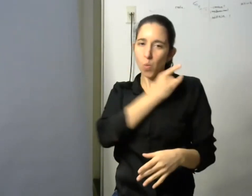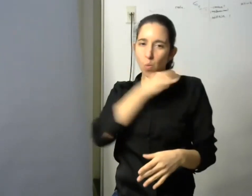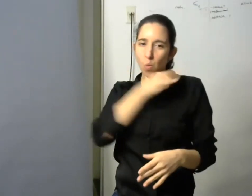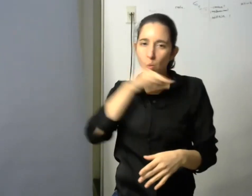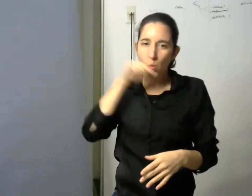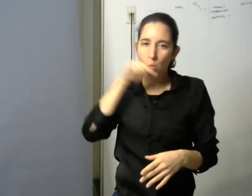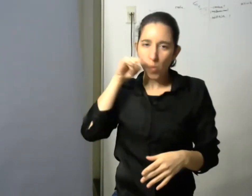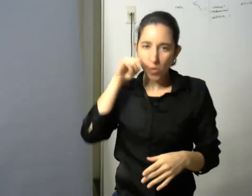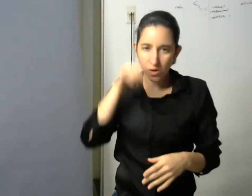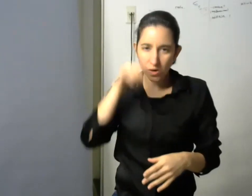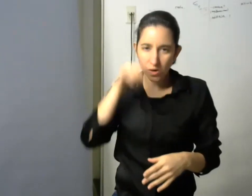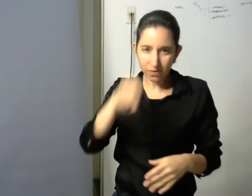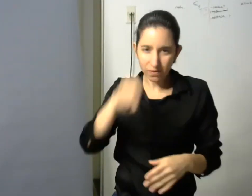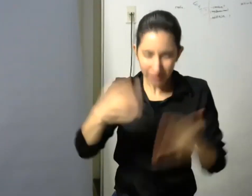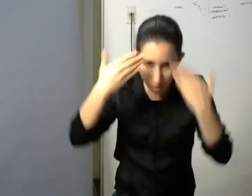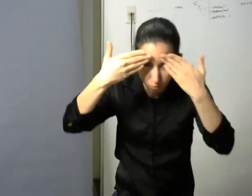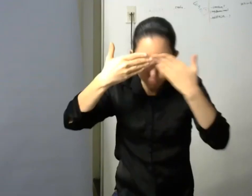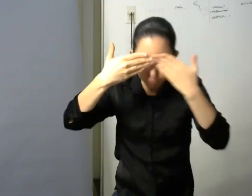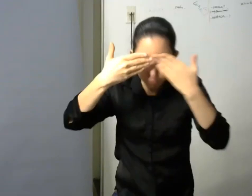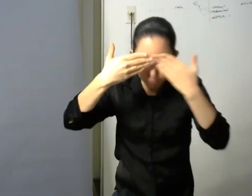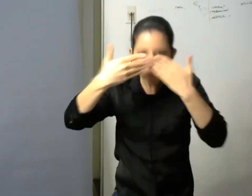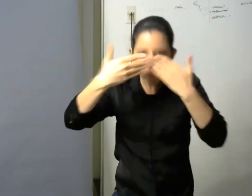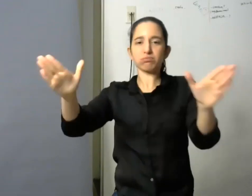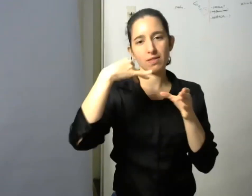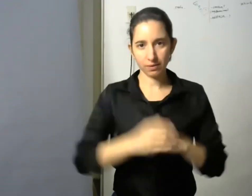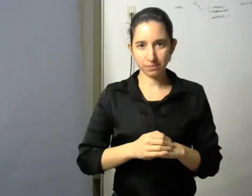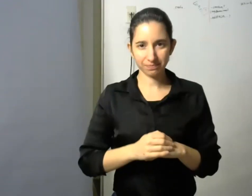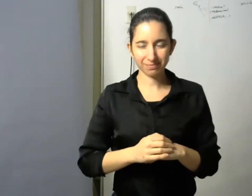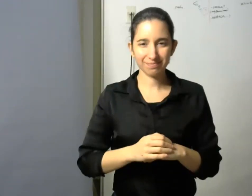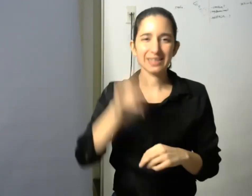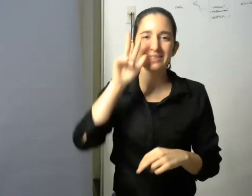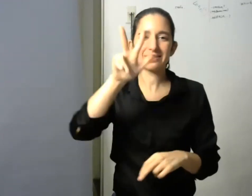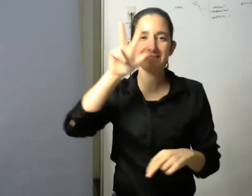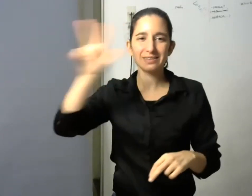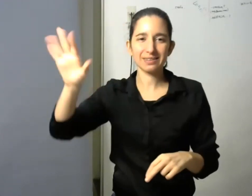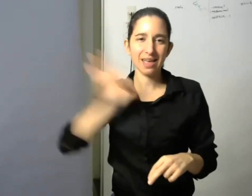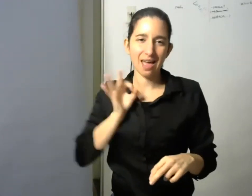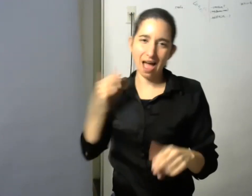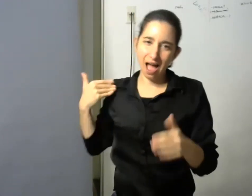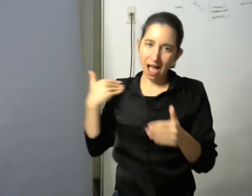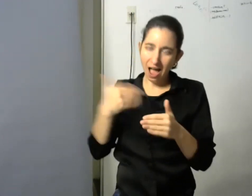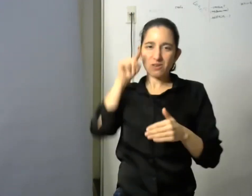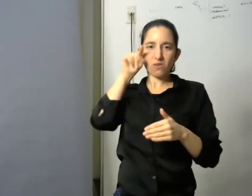inclusión 33 años en la cátedra de educación especial